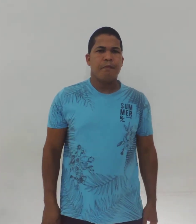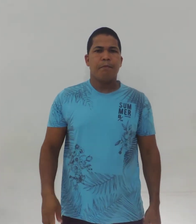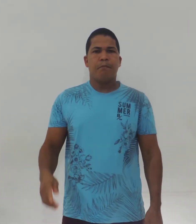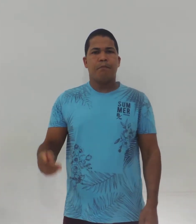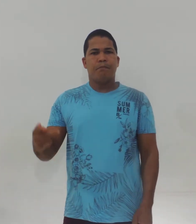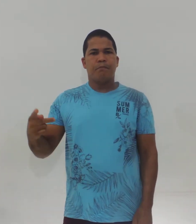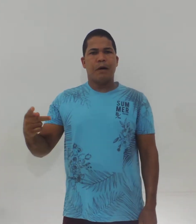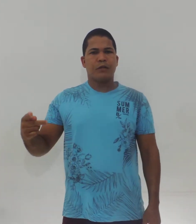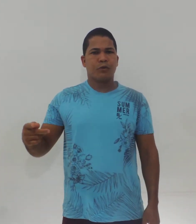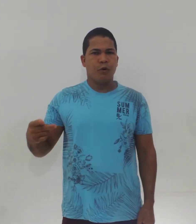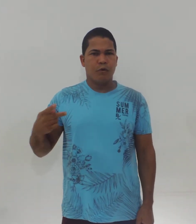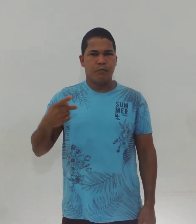Pastor